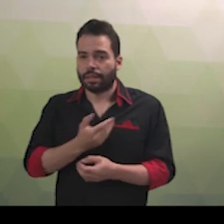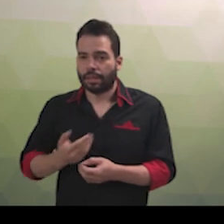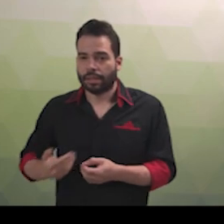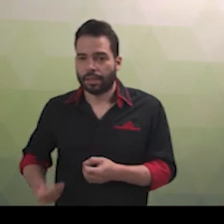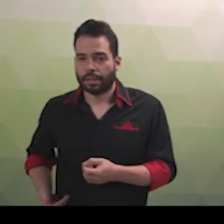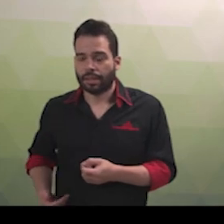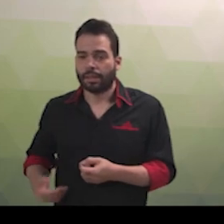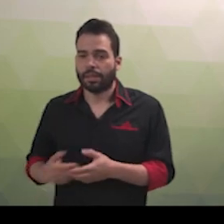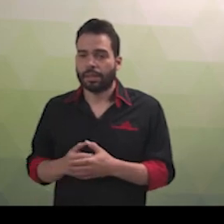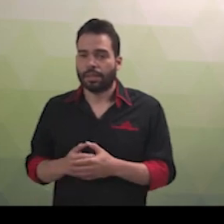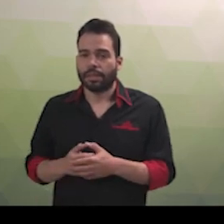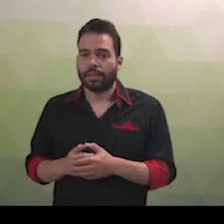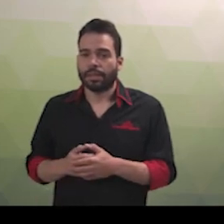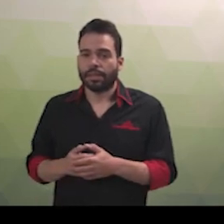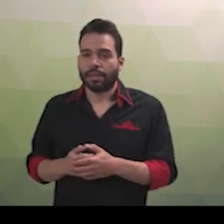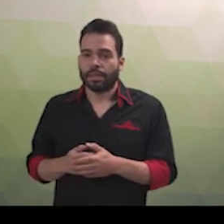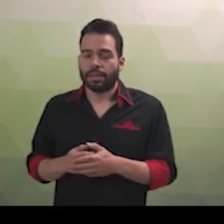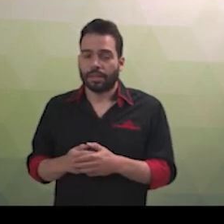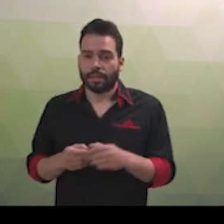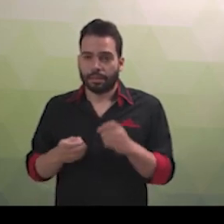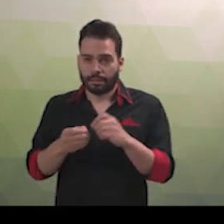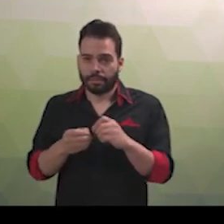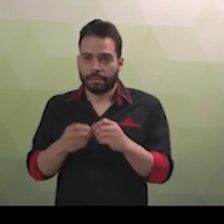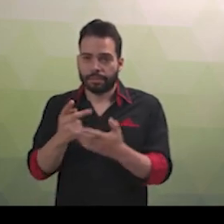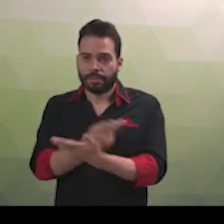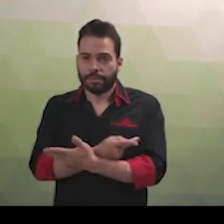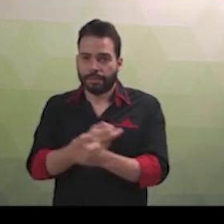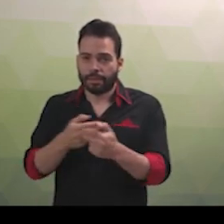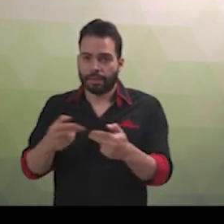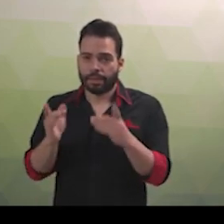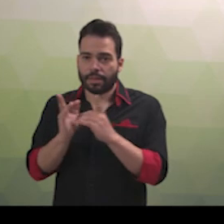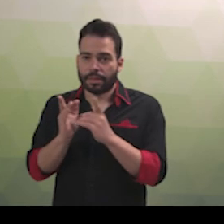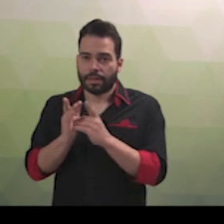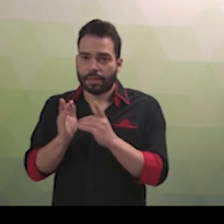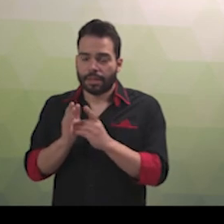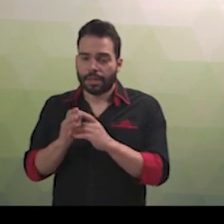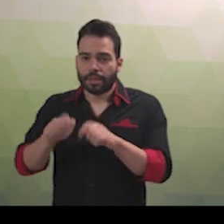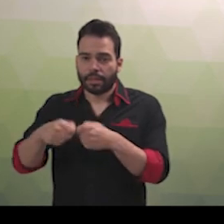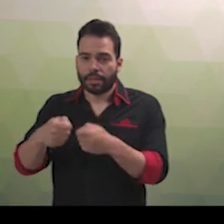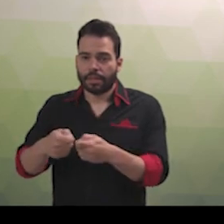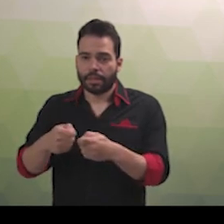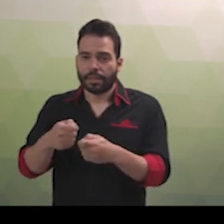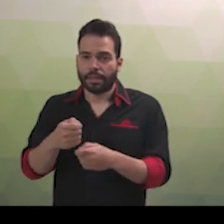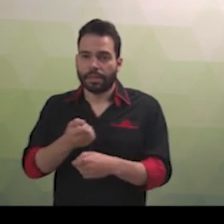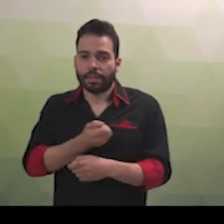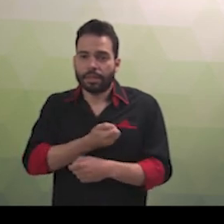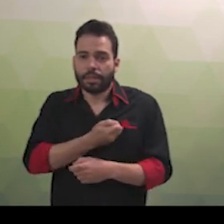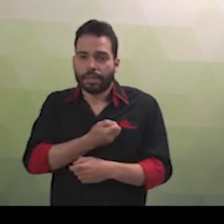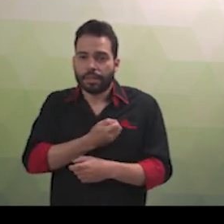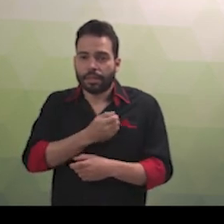plurianuais, prioritariamente as relativas à formação, capacitação e qualificação de professores,